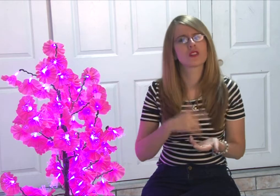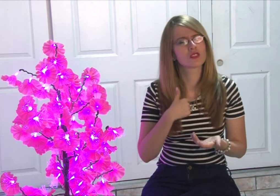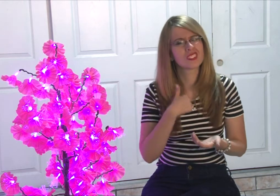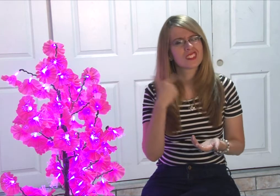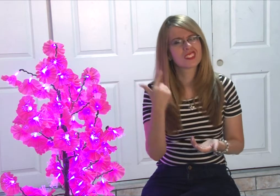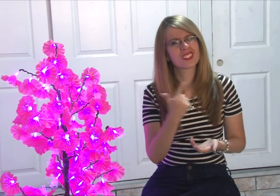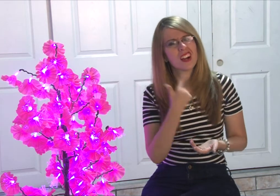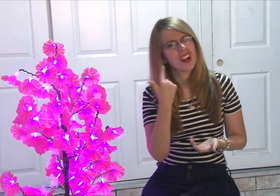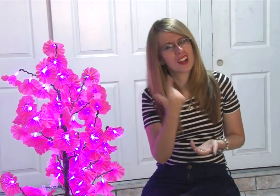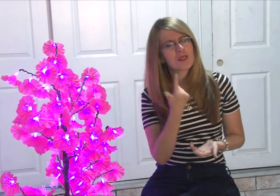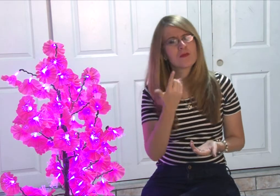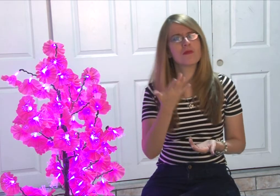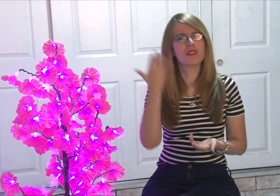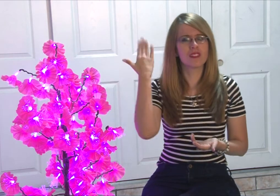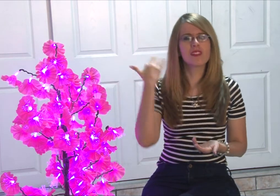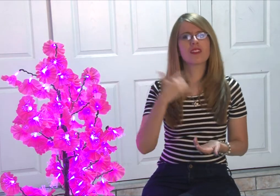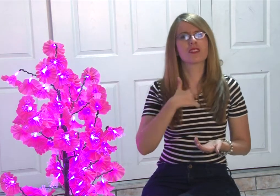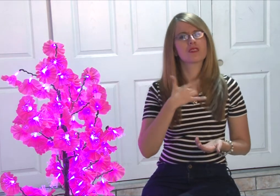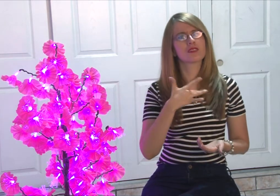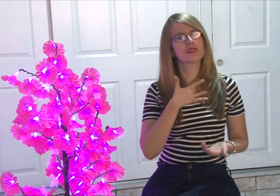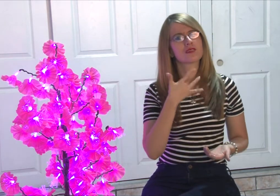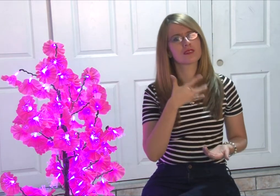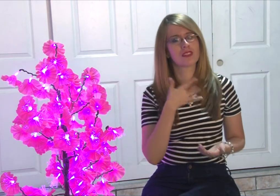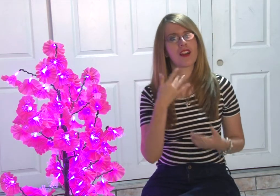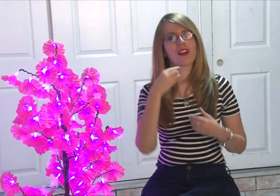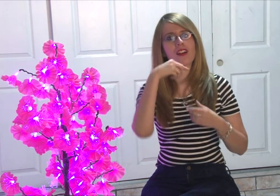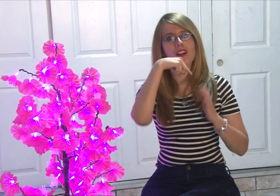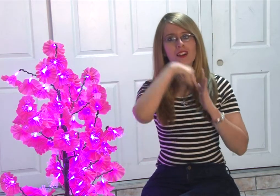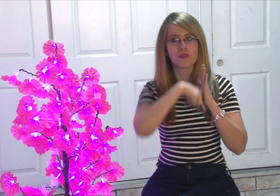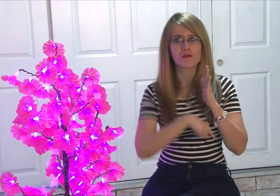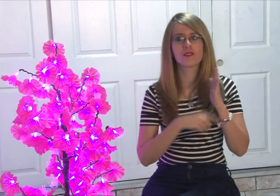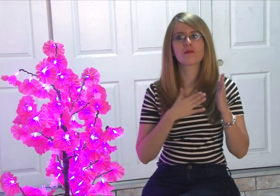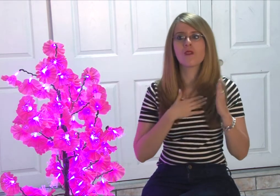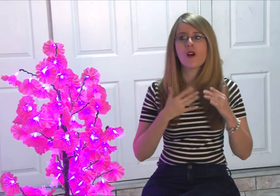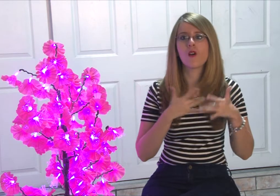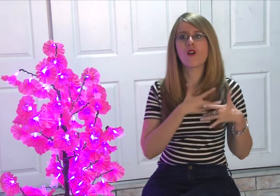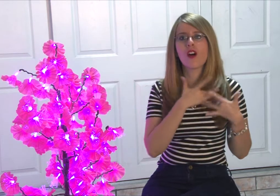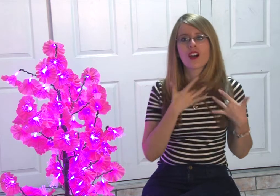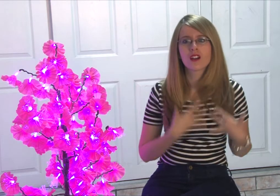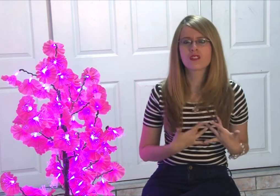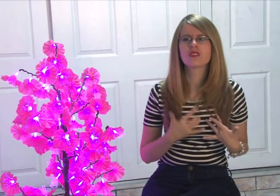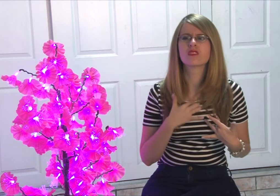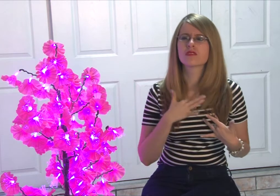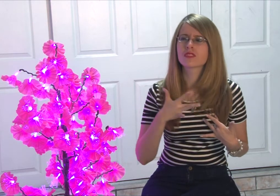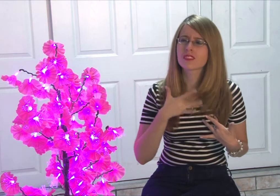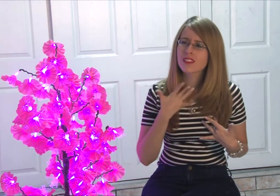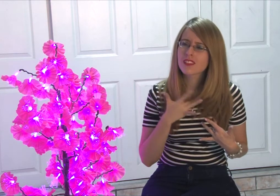escuela, siempre sentía en lo muy profundo de mi corazón